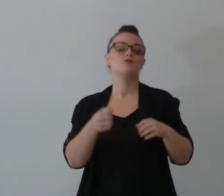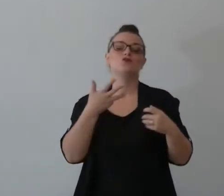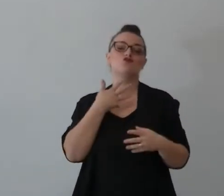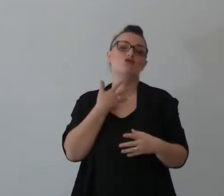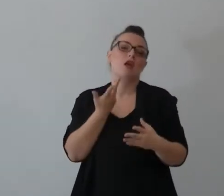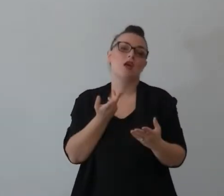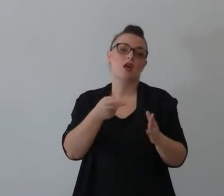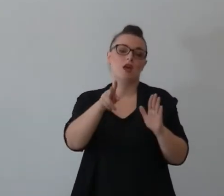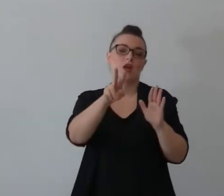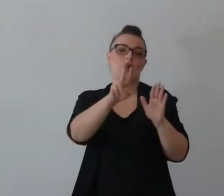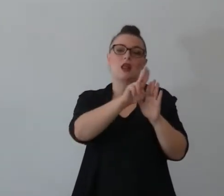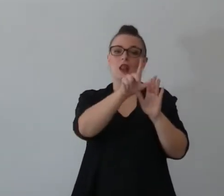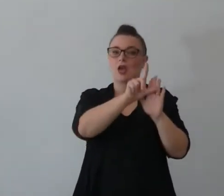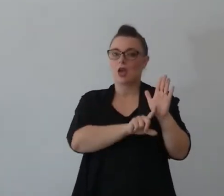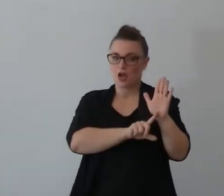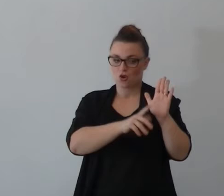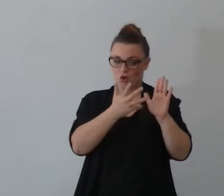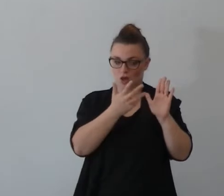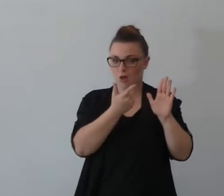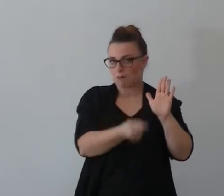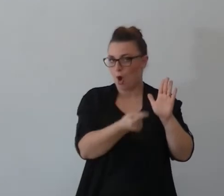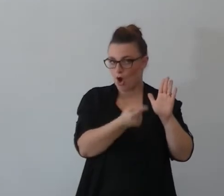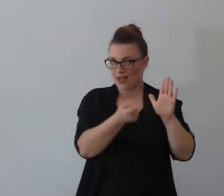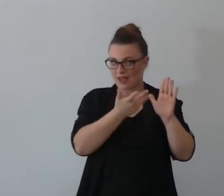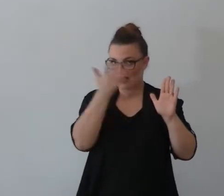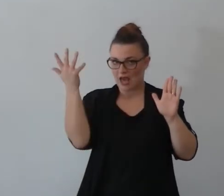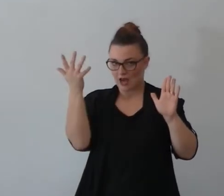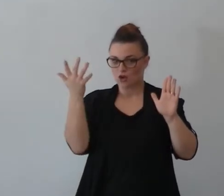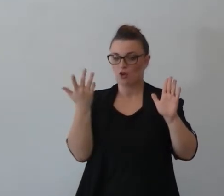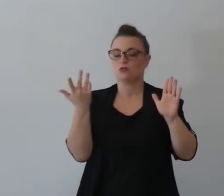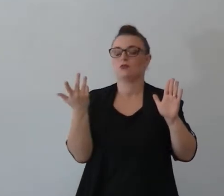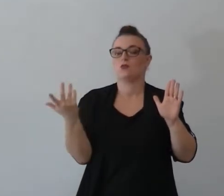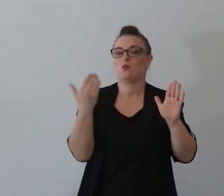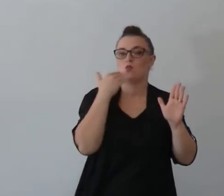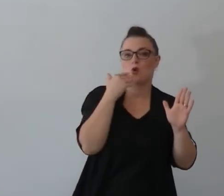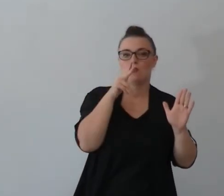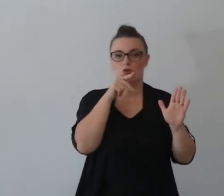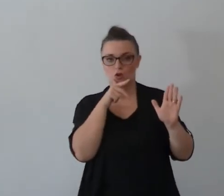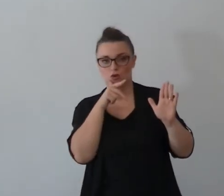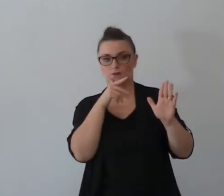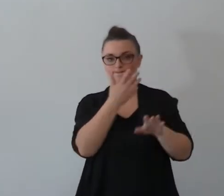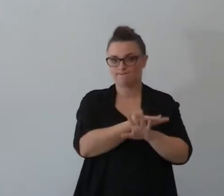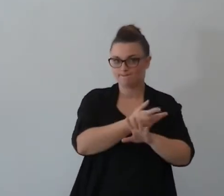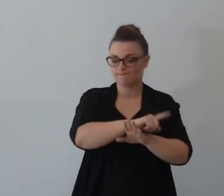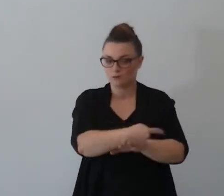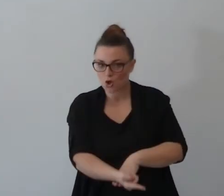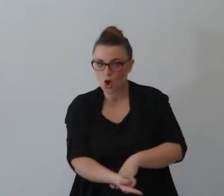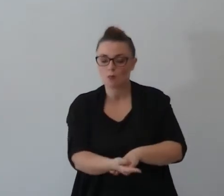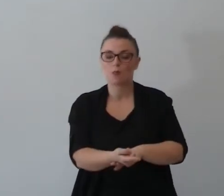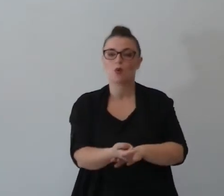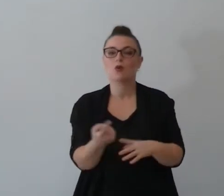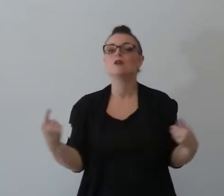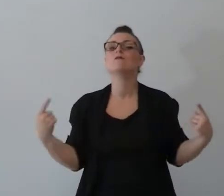chiare un uomo e una donna sotto la religione di Dio il sesso lo può e poi l'uomo inserisce